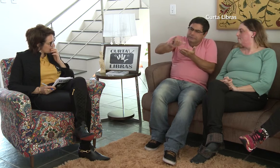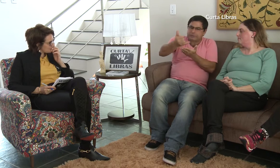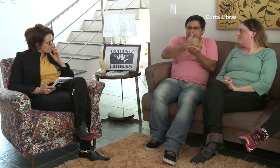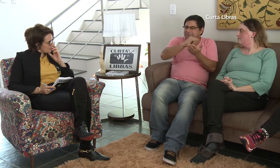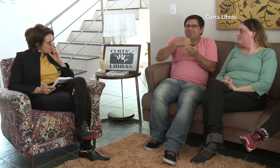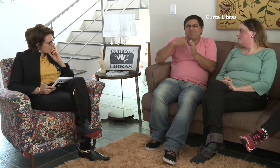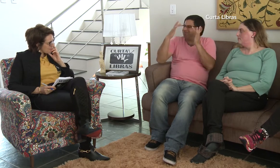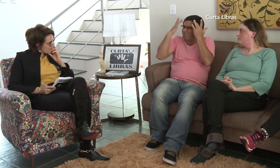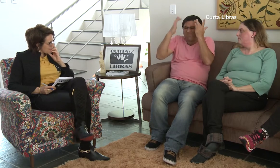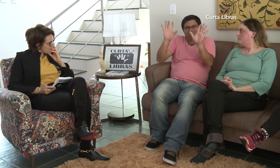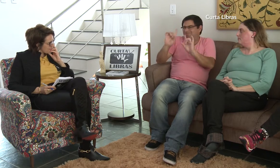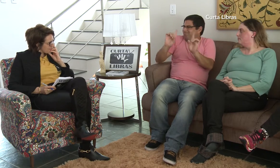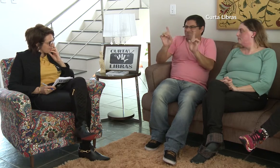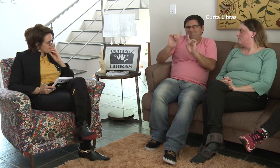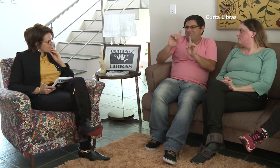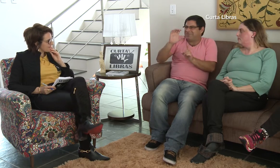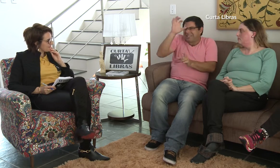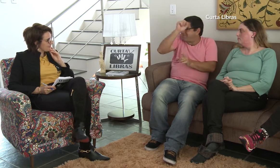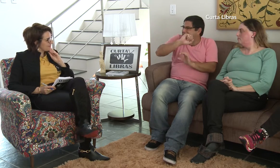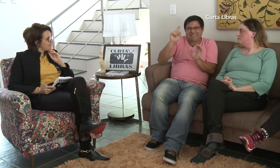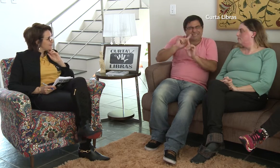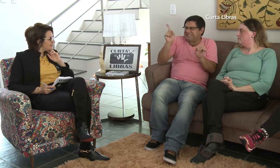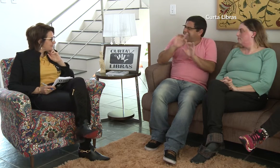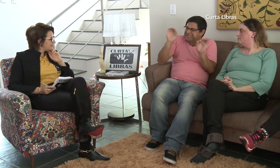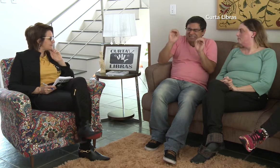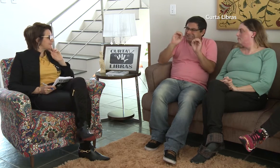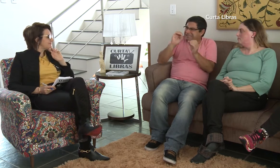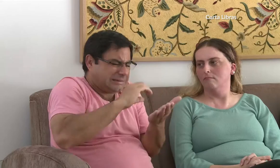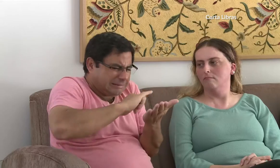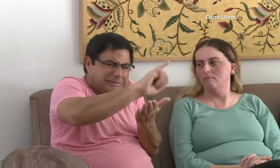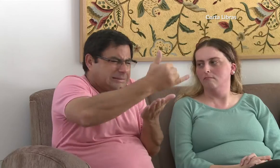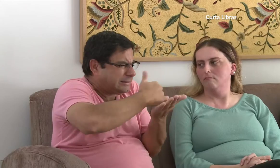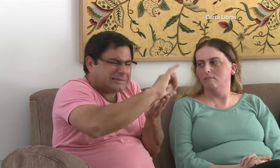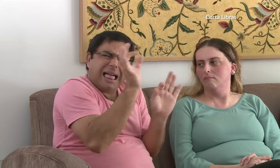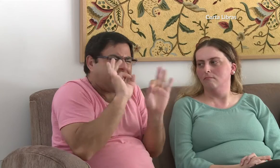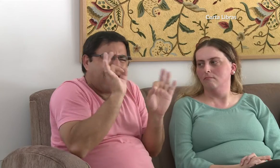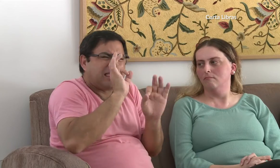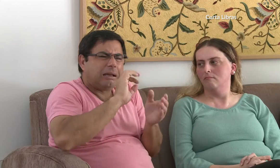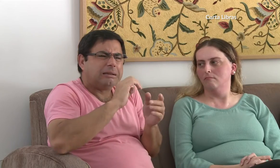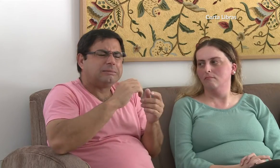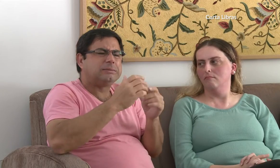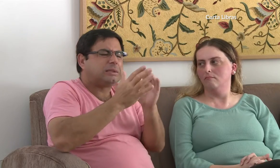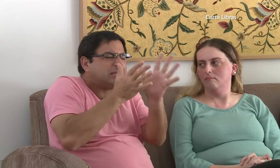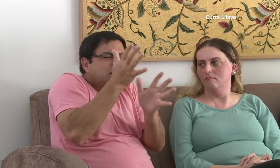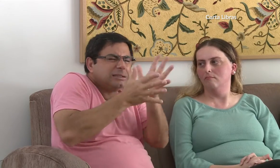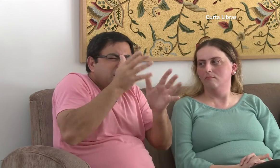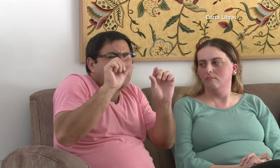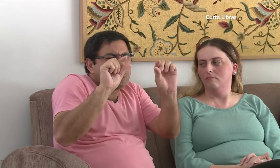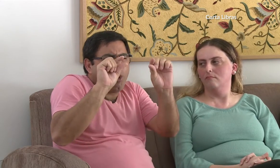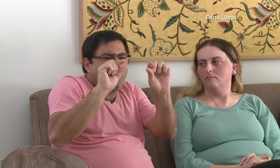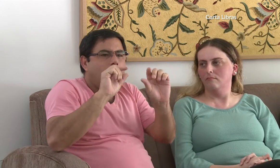Eu queria trocar mensagens pelo celular, mas eu não sabia português. Mas, agora eu aprendi.